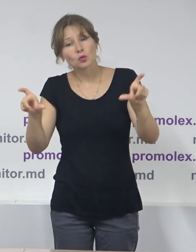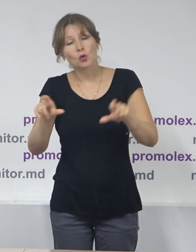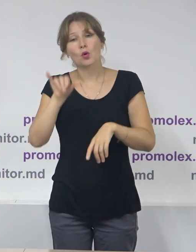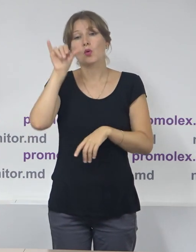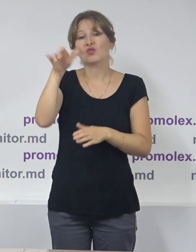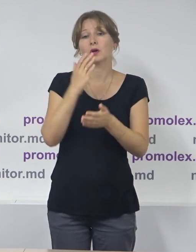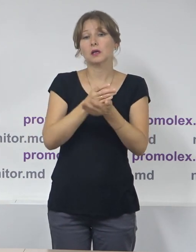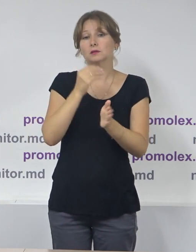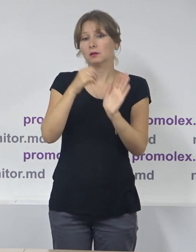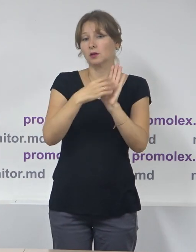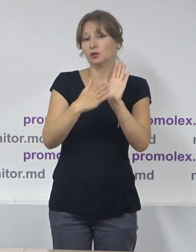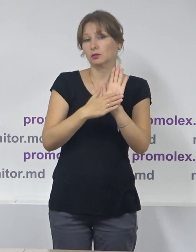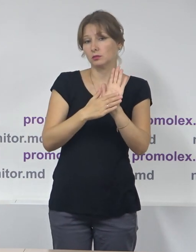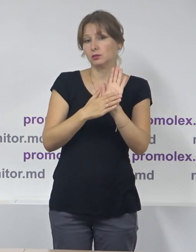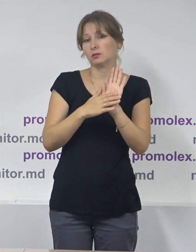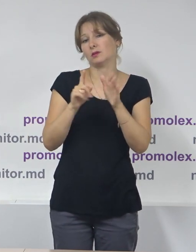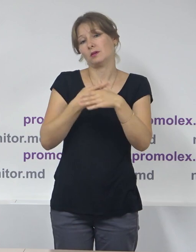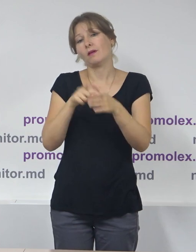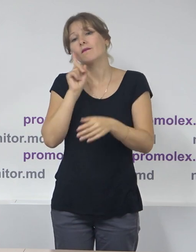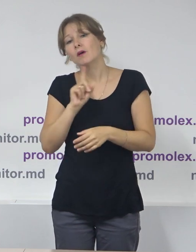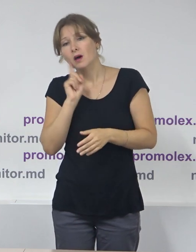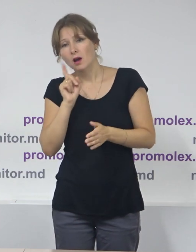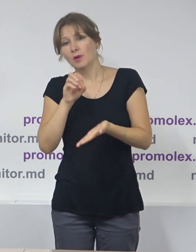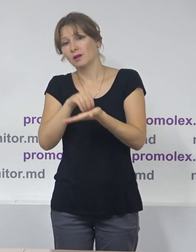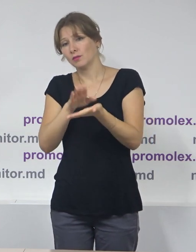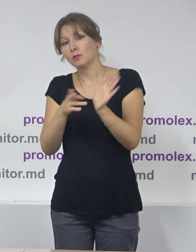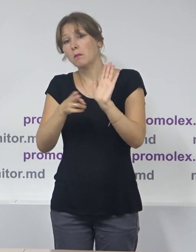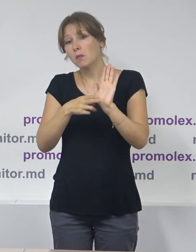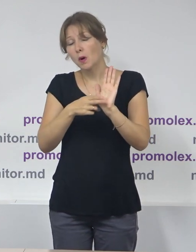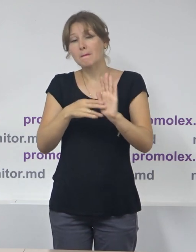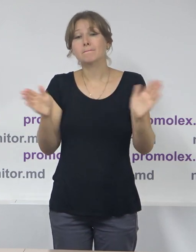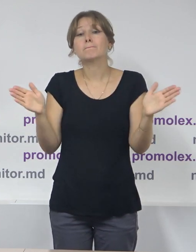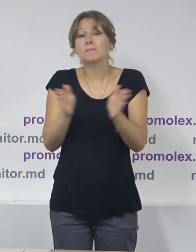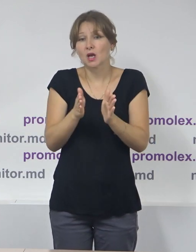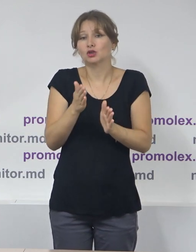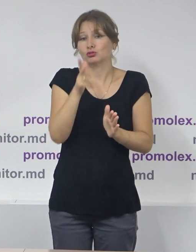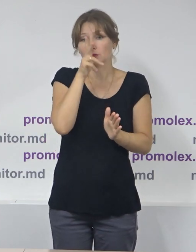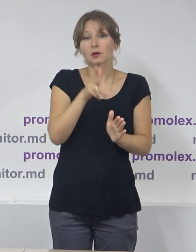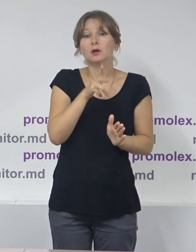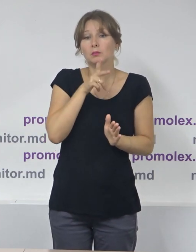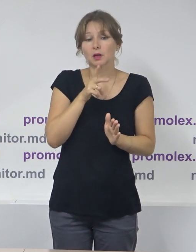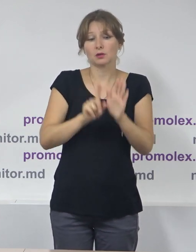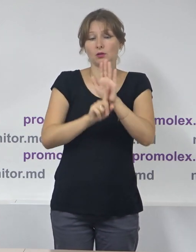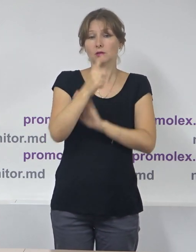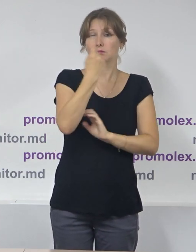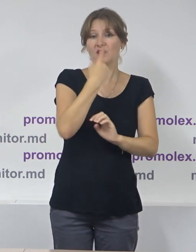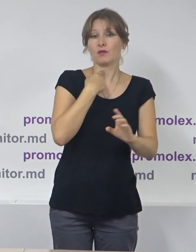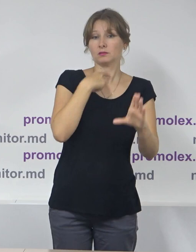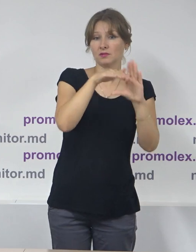înregistrare la domiciliu sau la reședință temporară de mai puțin de 3 luni până la data primului tur de scurtin.